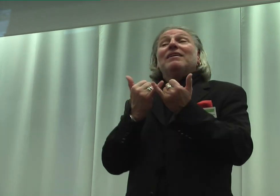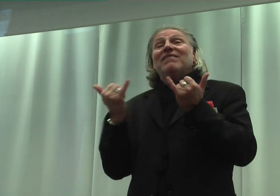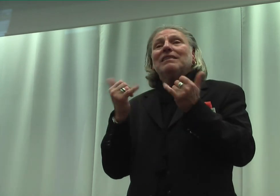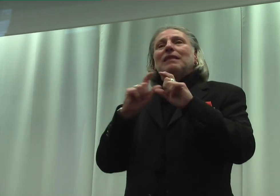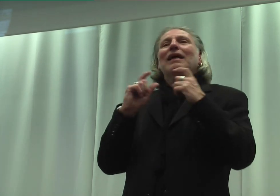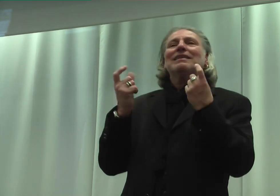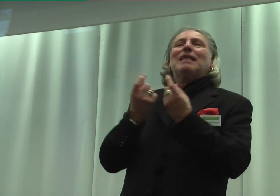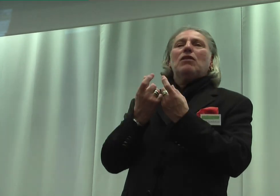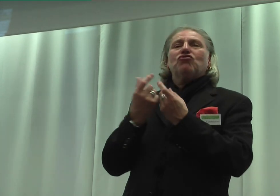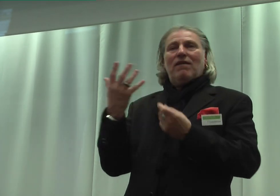bewegt.